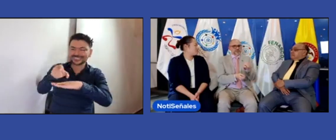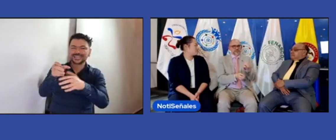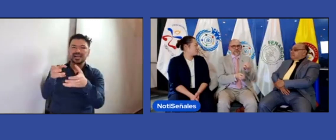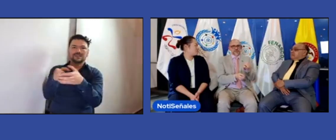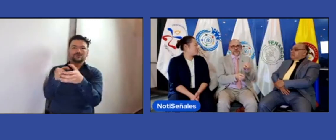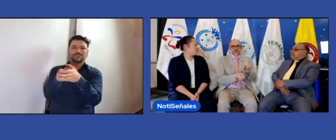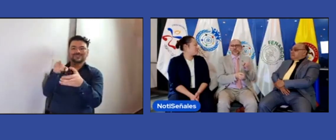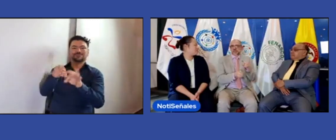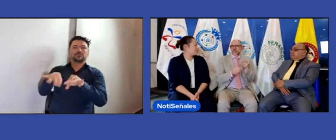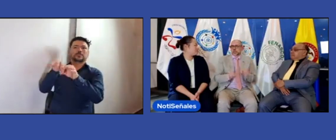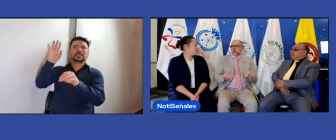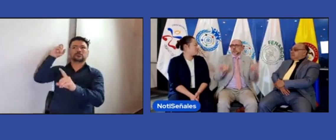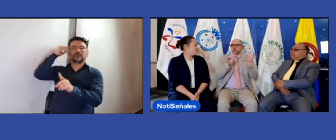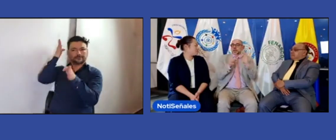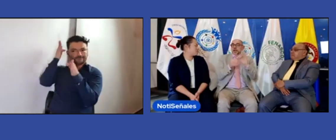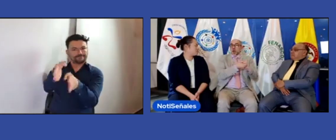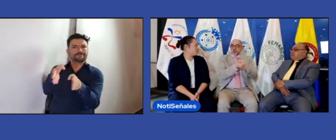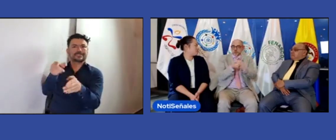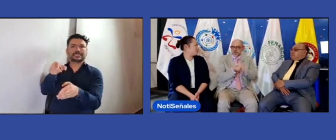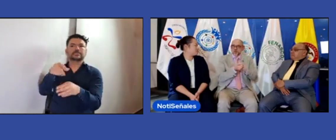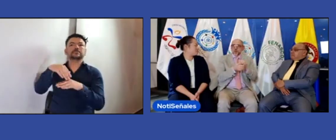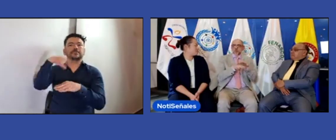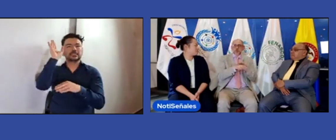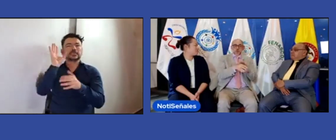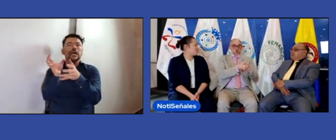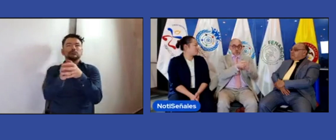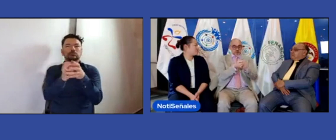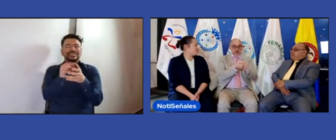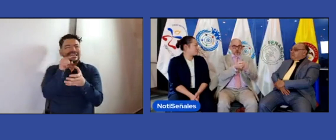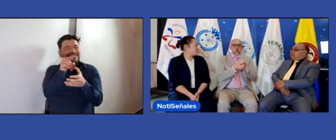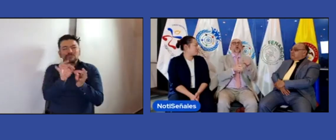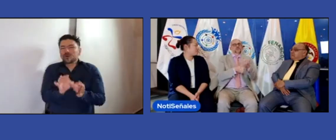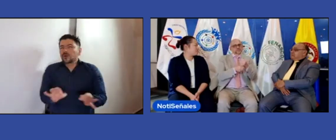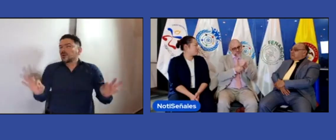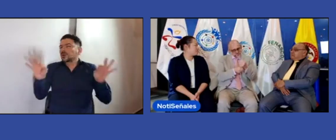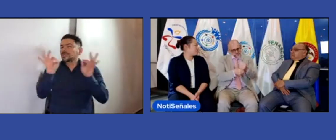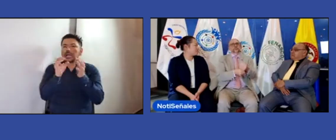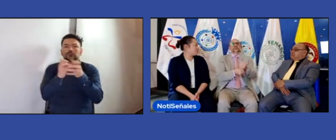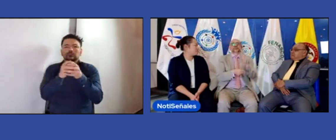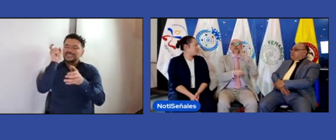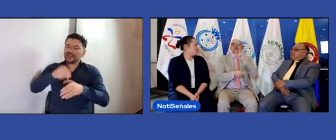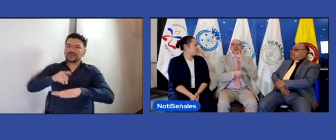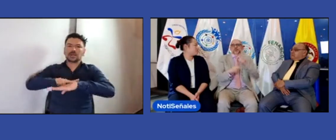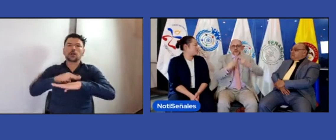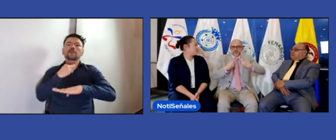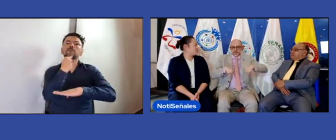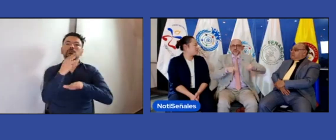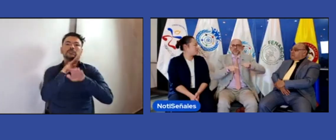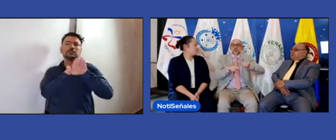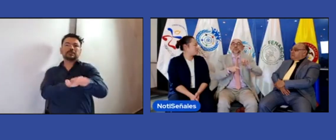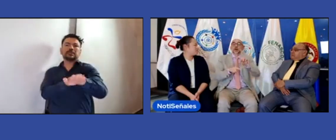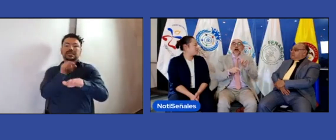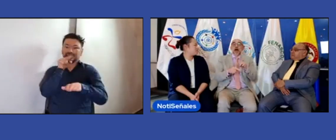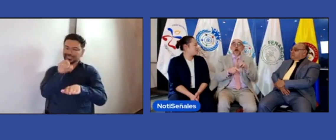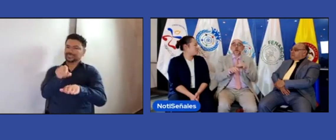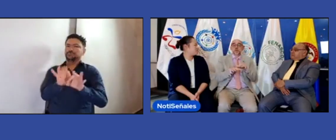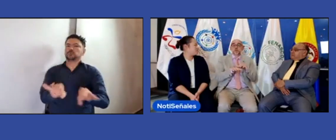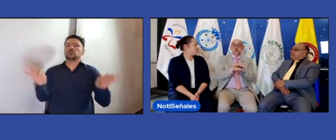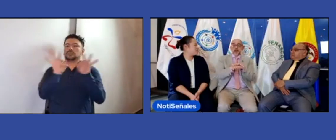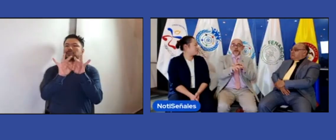las asociaciones, pues, generalmente el gobierno no atiende. De allí la importancia de poder contar con un movimiento